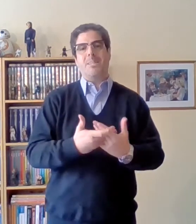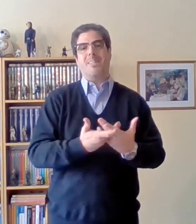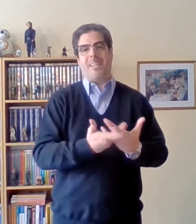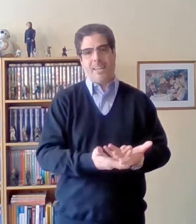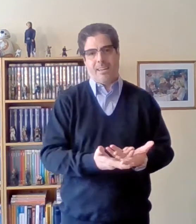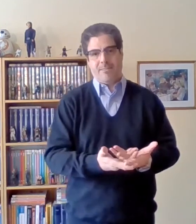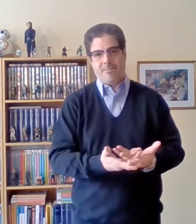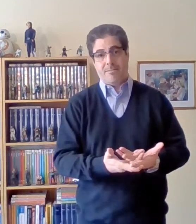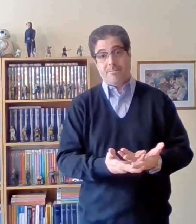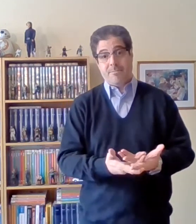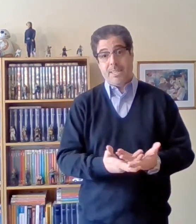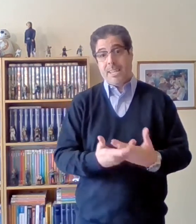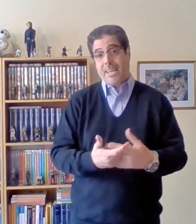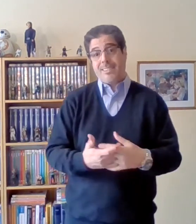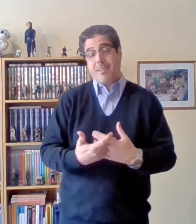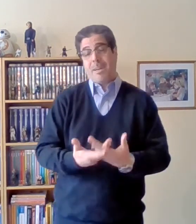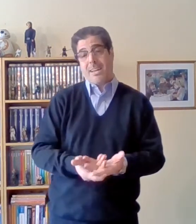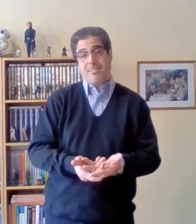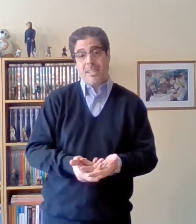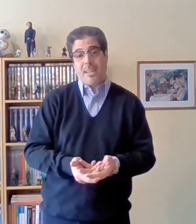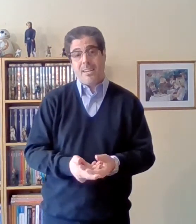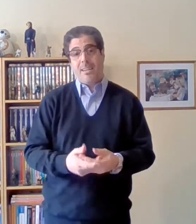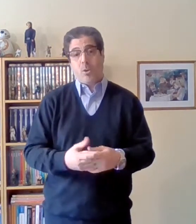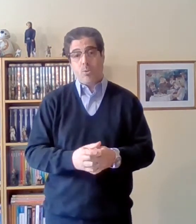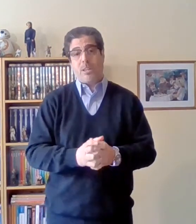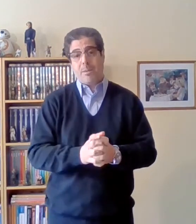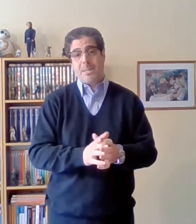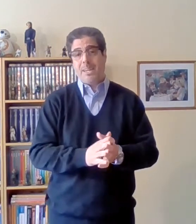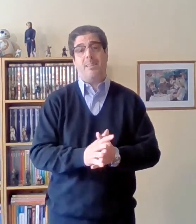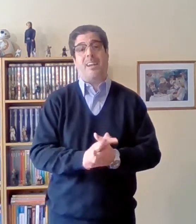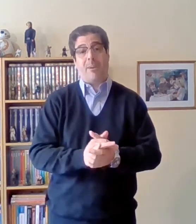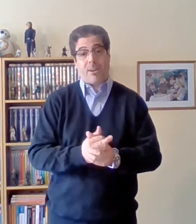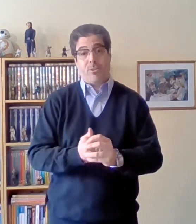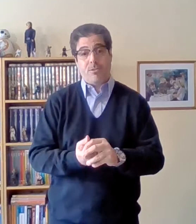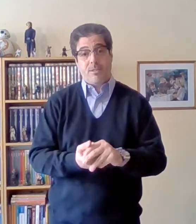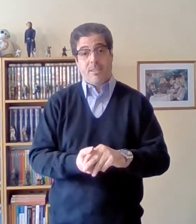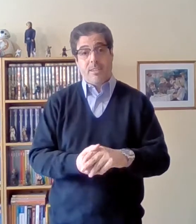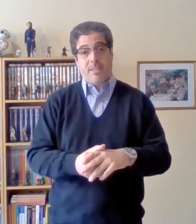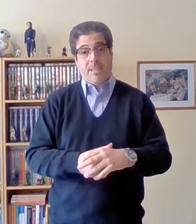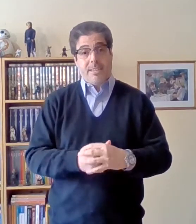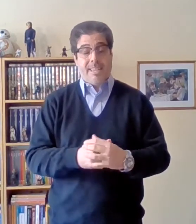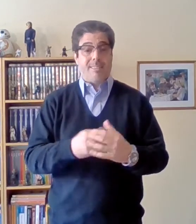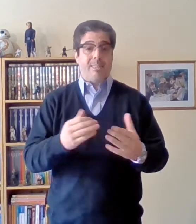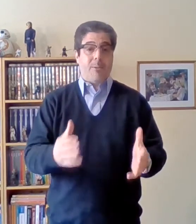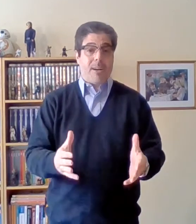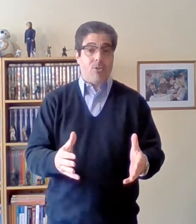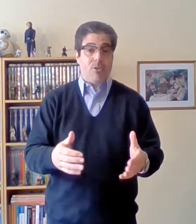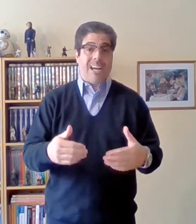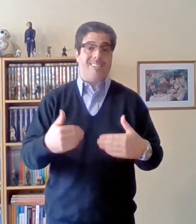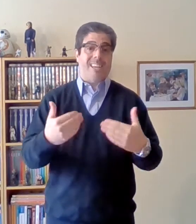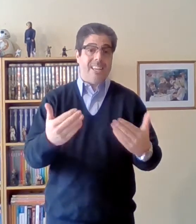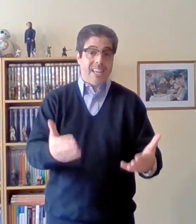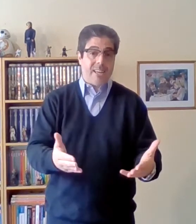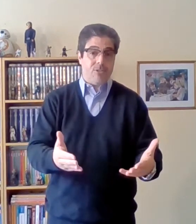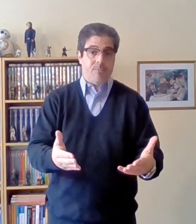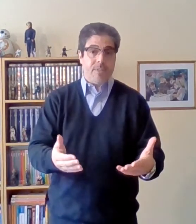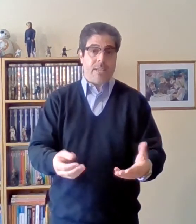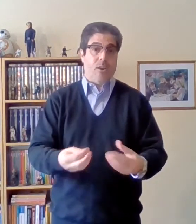tiene y que esa mercancía justamente es el trabajo y ese trabajo asalariado que los